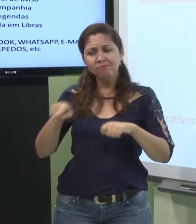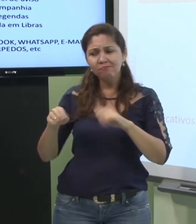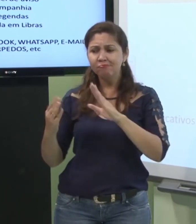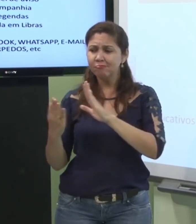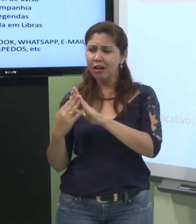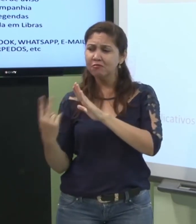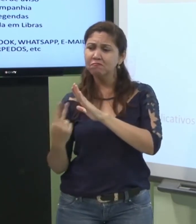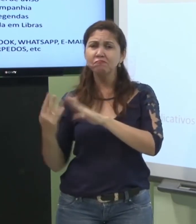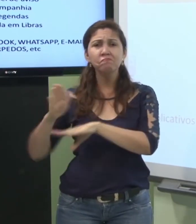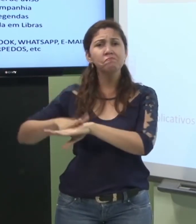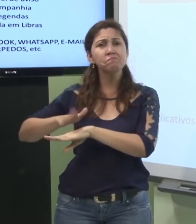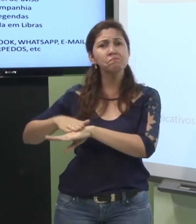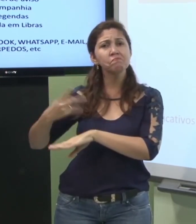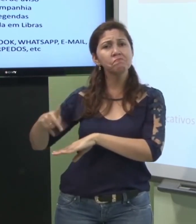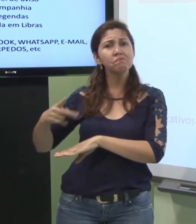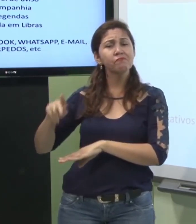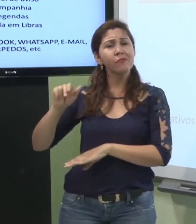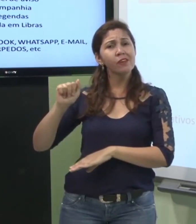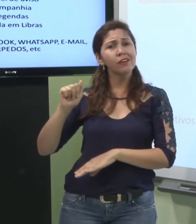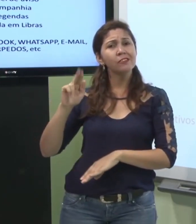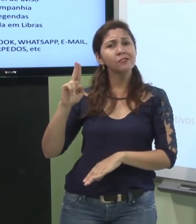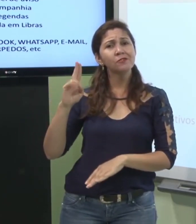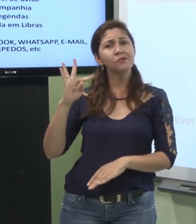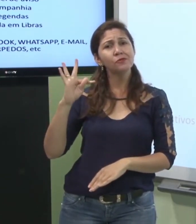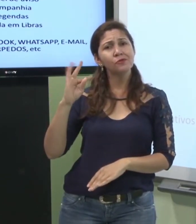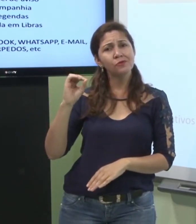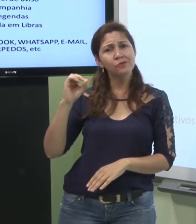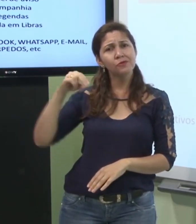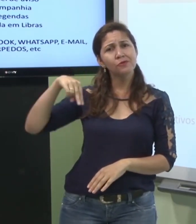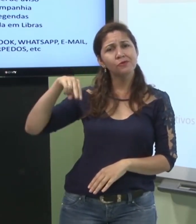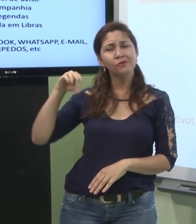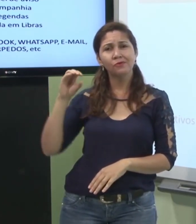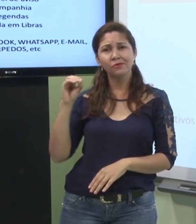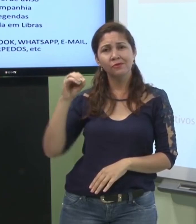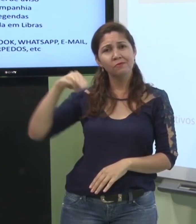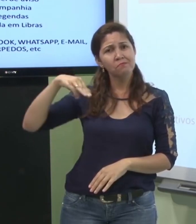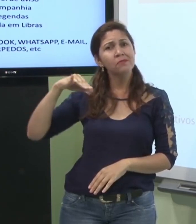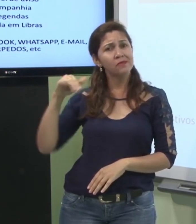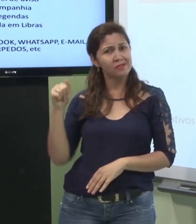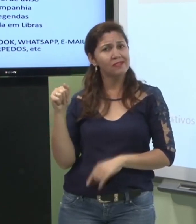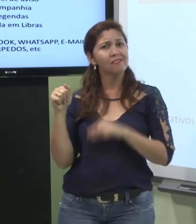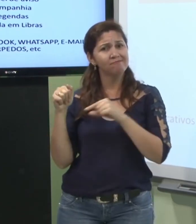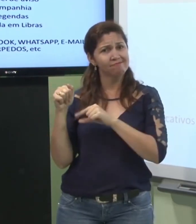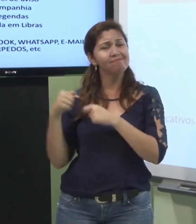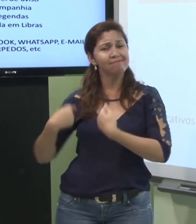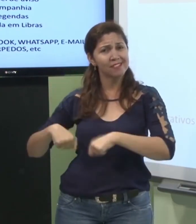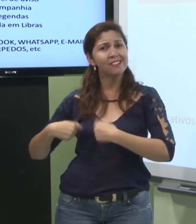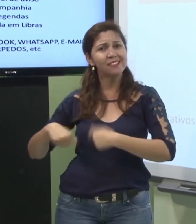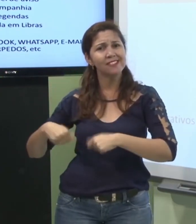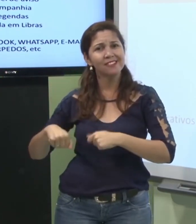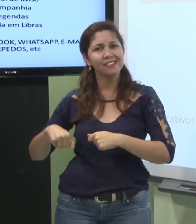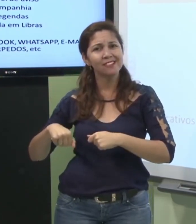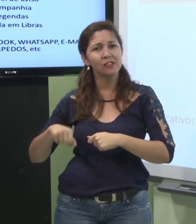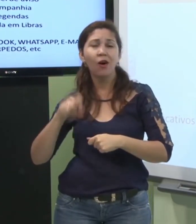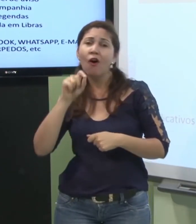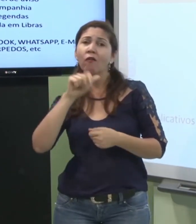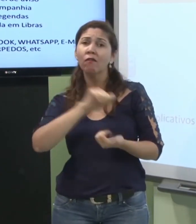e desenvolver sua autonomia. Fazer certos tipos de